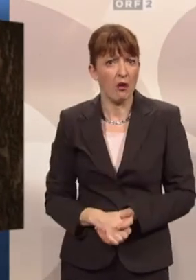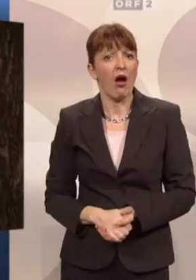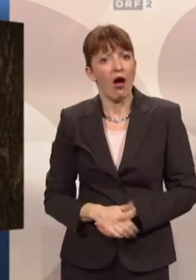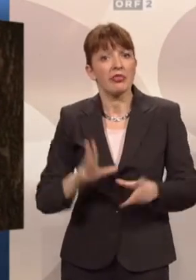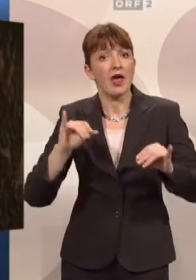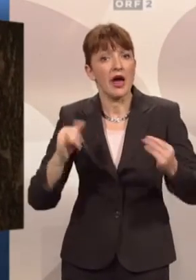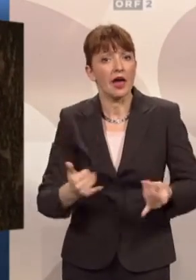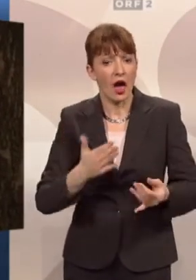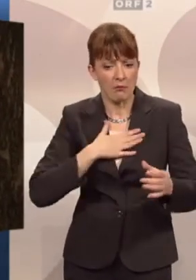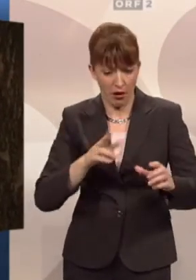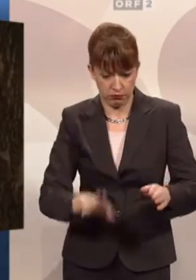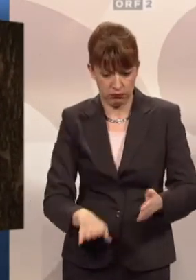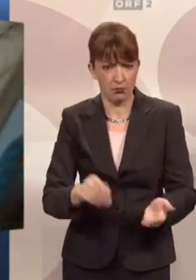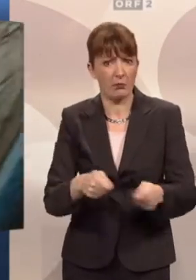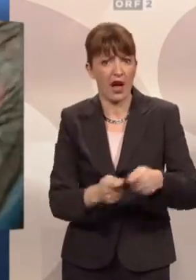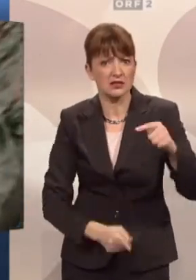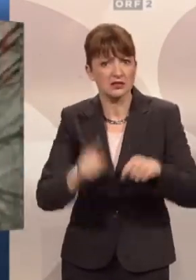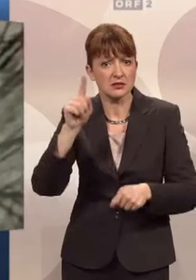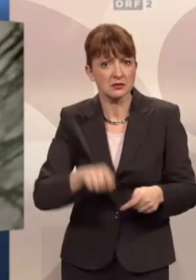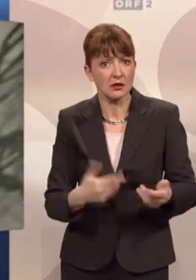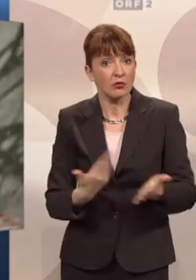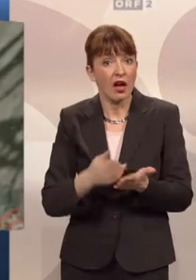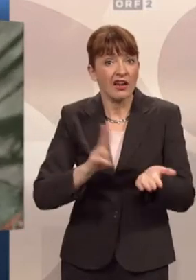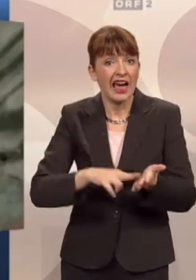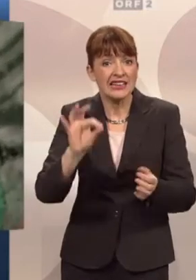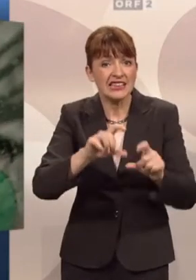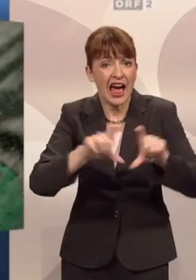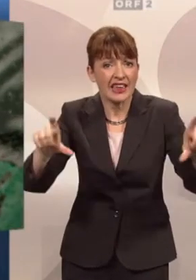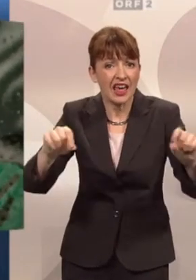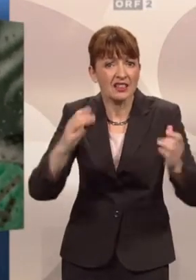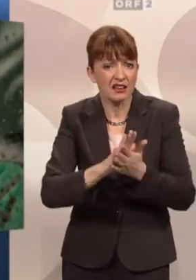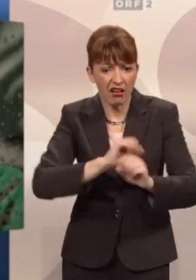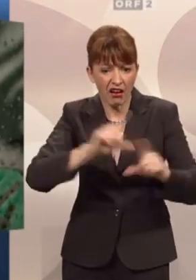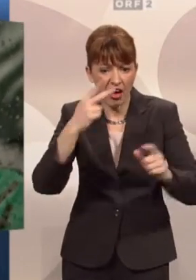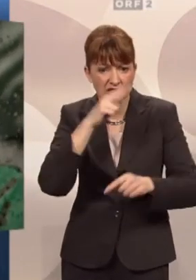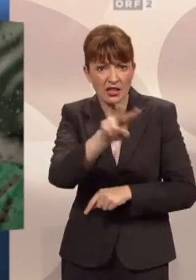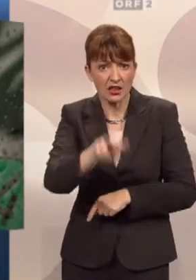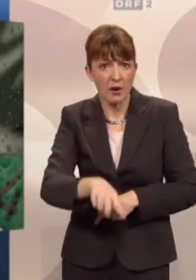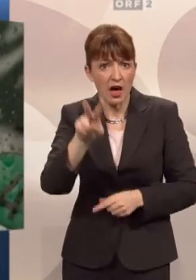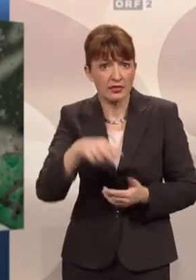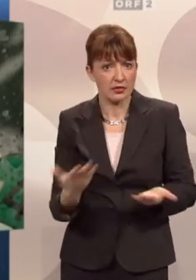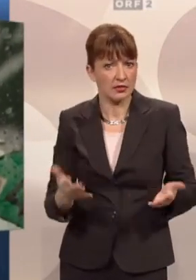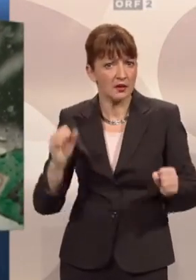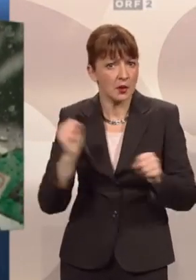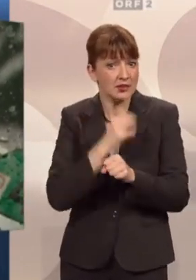Auto steht auf meinem Parkplatz. Und das Kennzeichen ist überall klar ersichtlich. Doch die Dame von der